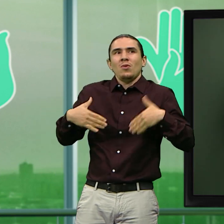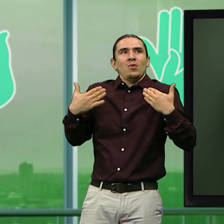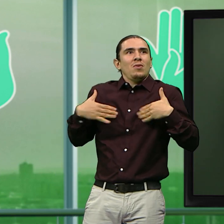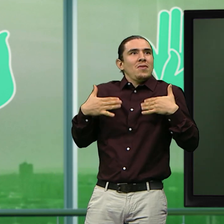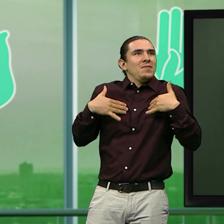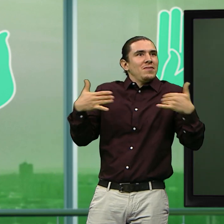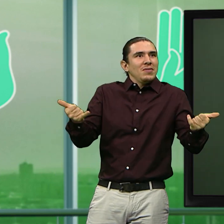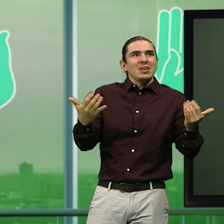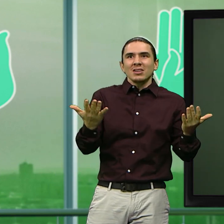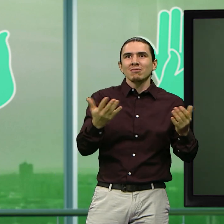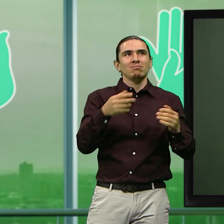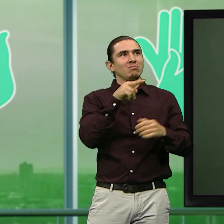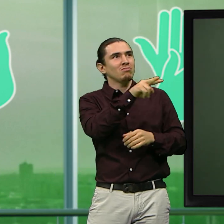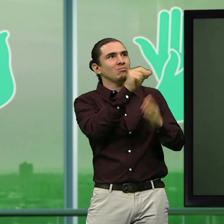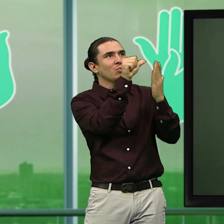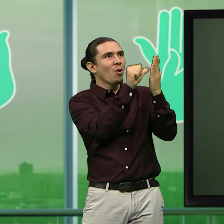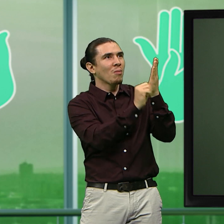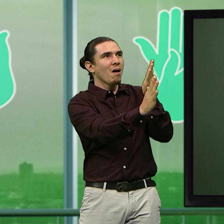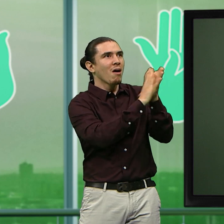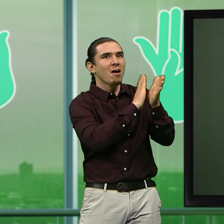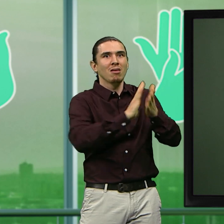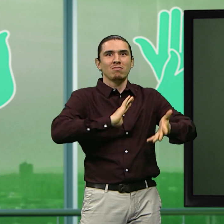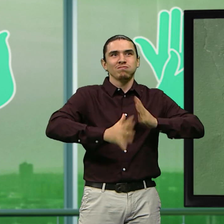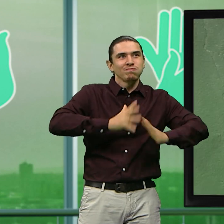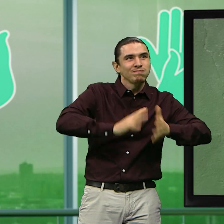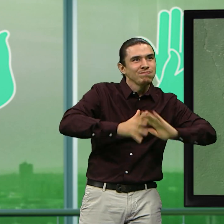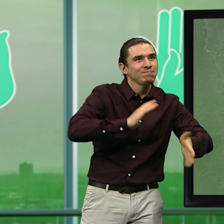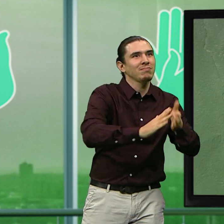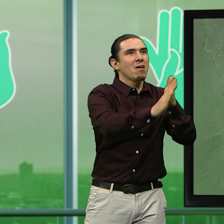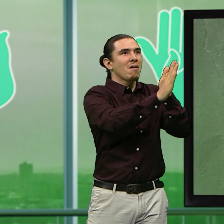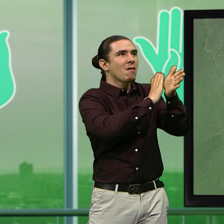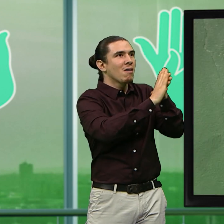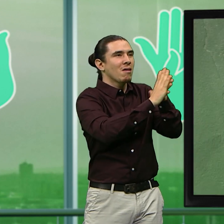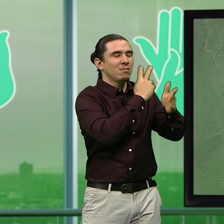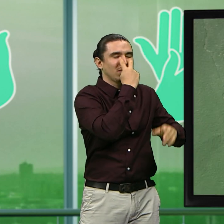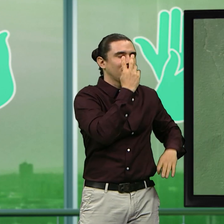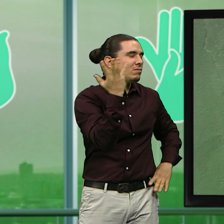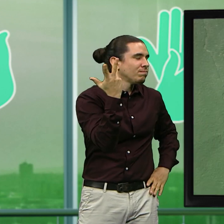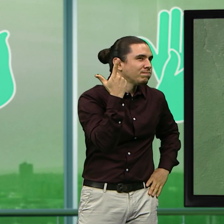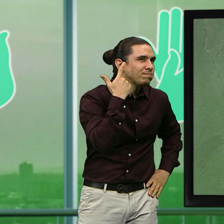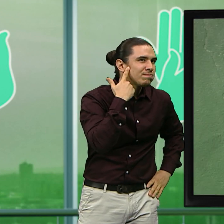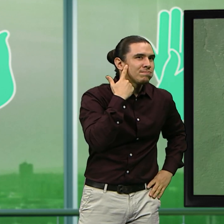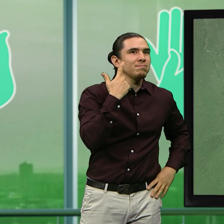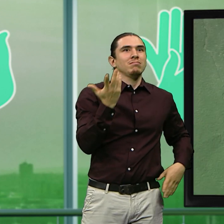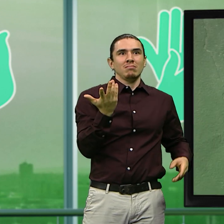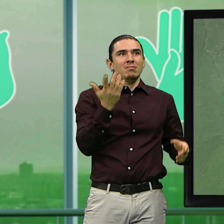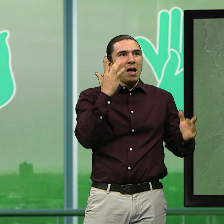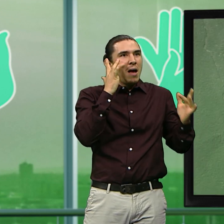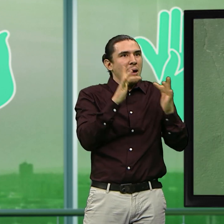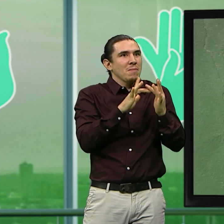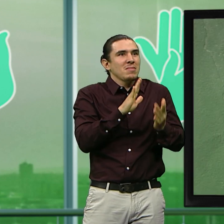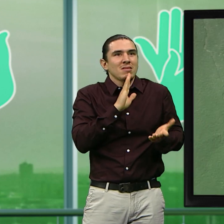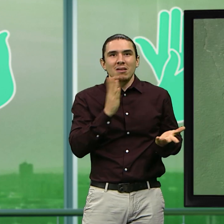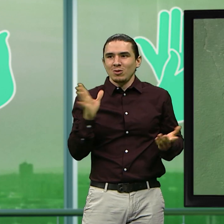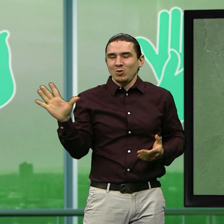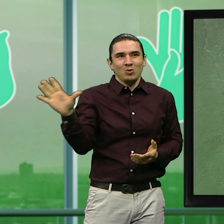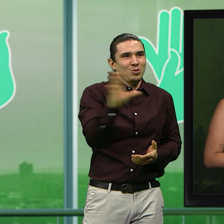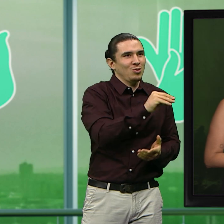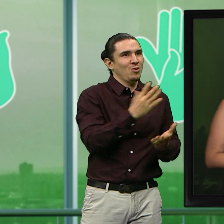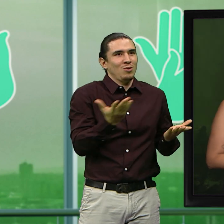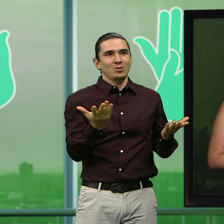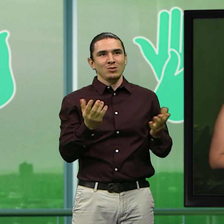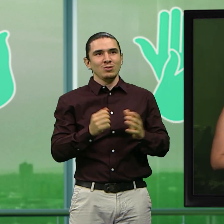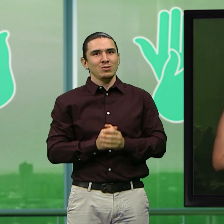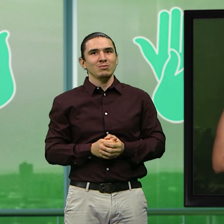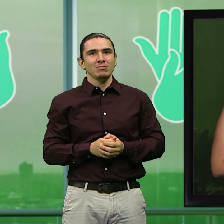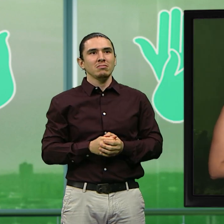tocar, poder sentir y poder escuchar o ver en el lenguaje de señas esto? Bueno, yo creo que muchas personas se